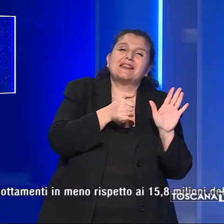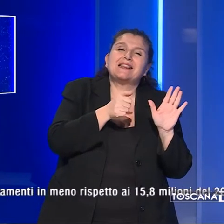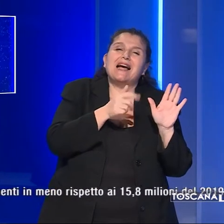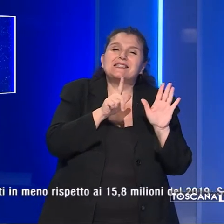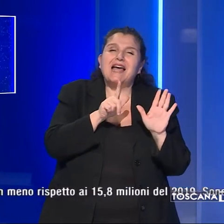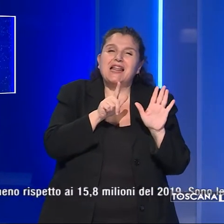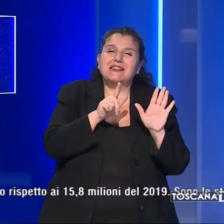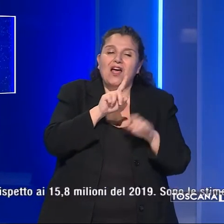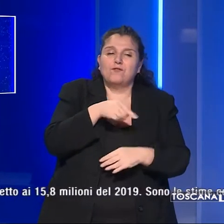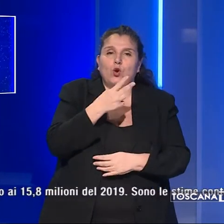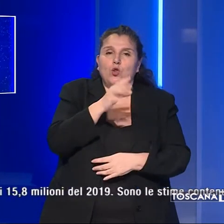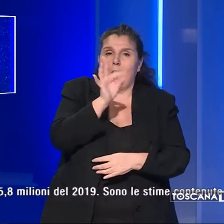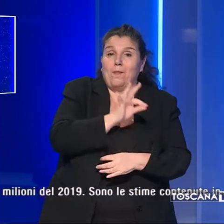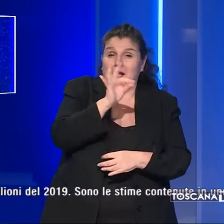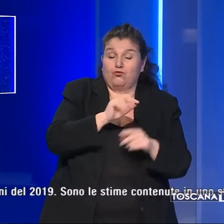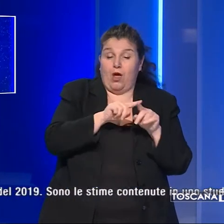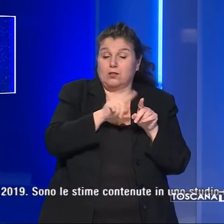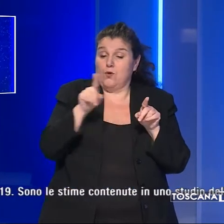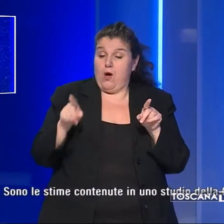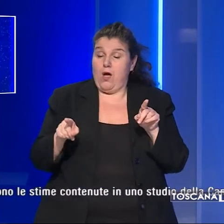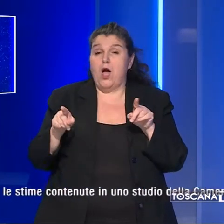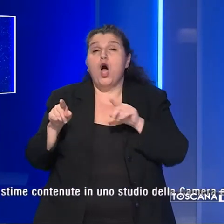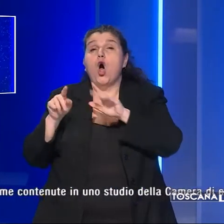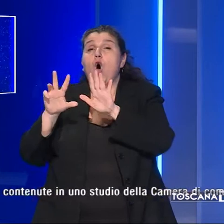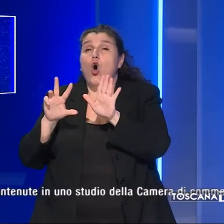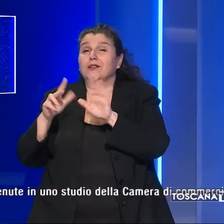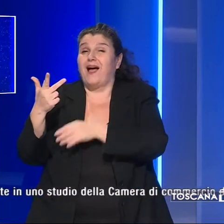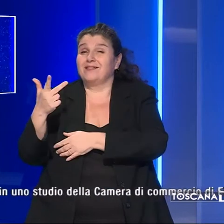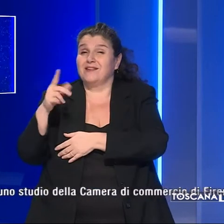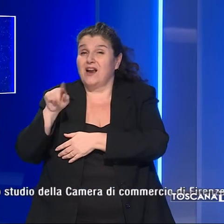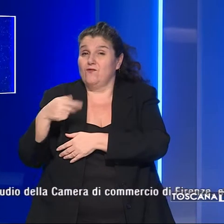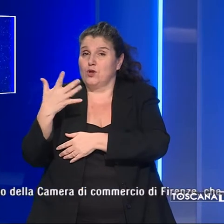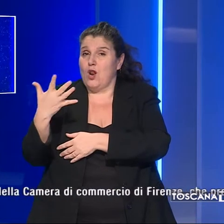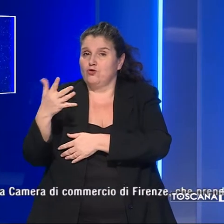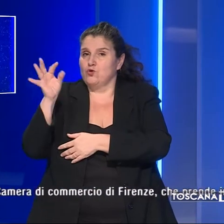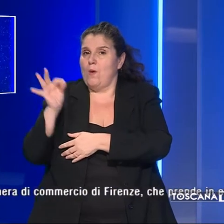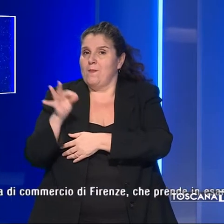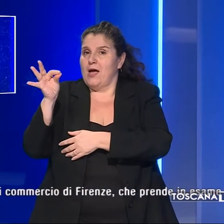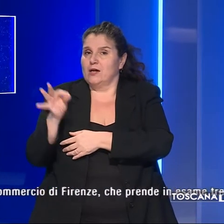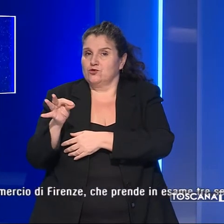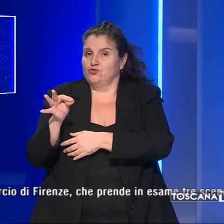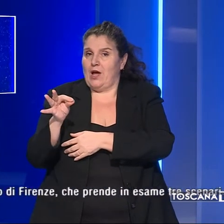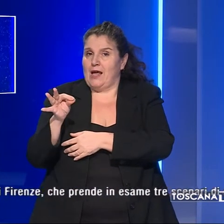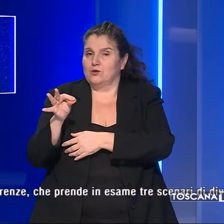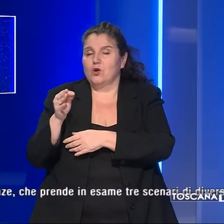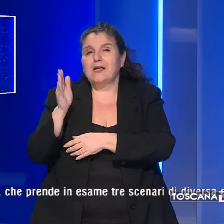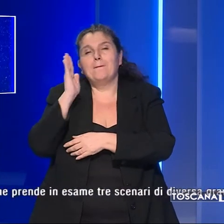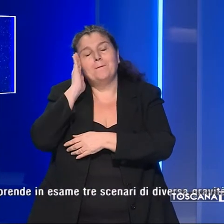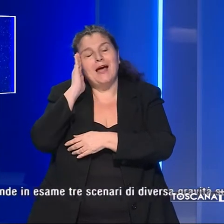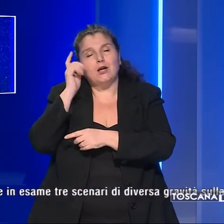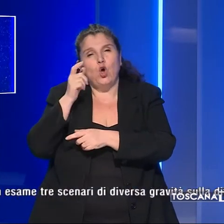,2% e l'83,5% di pernottamenti